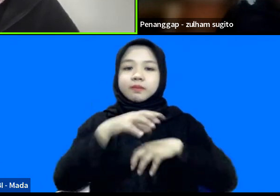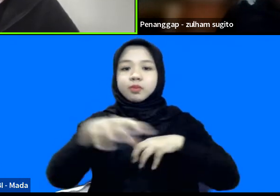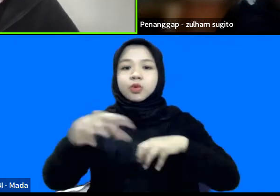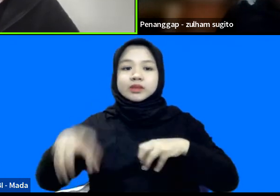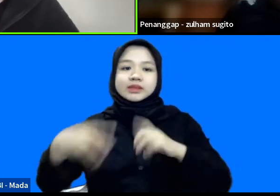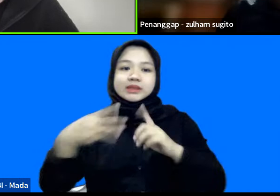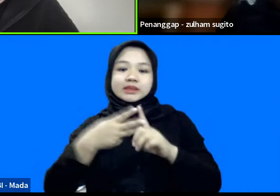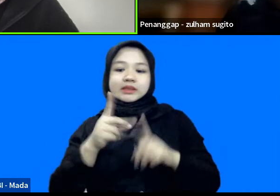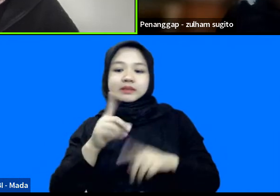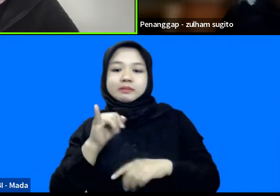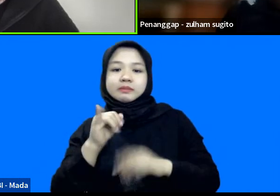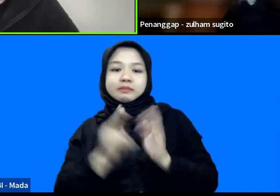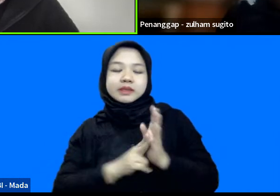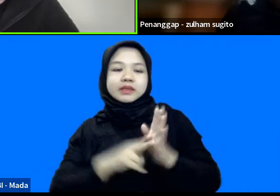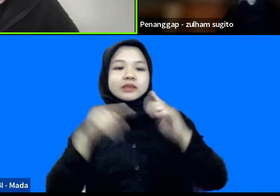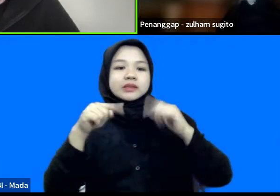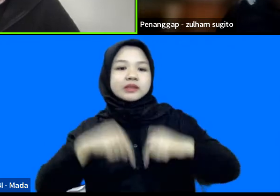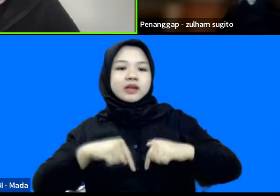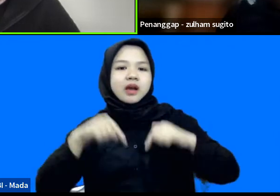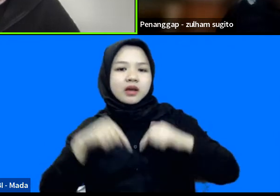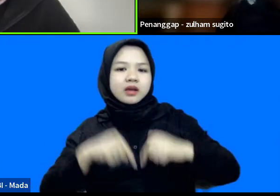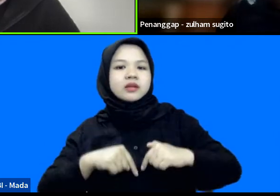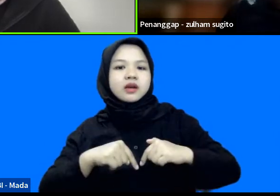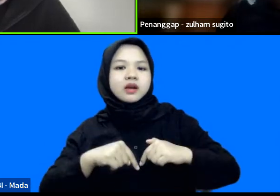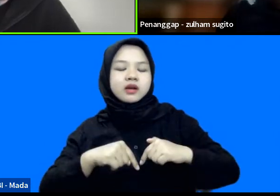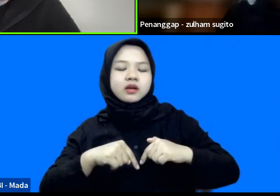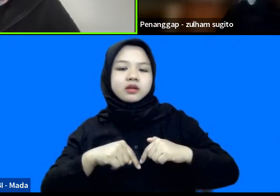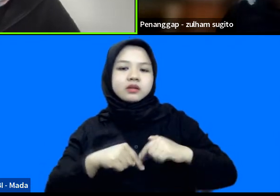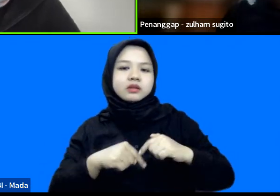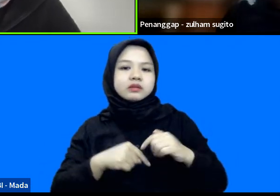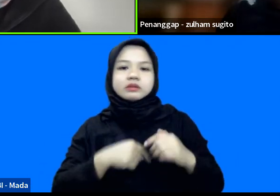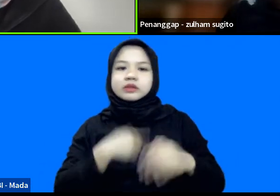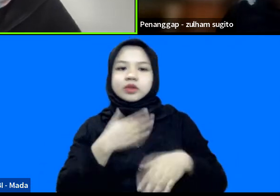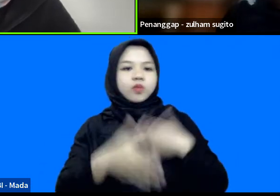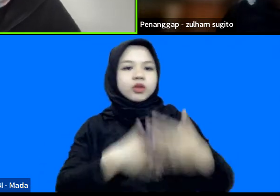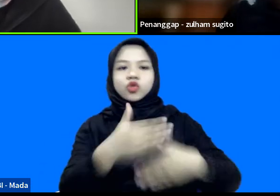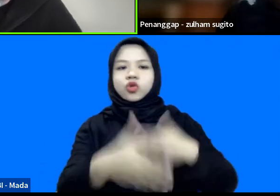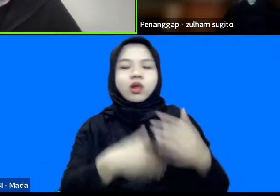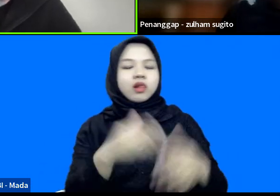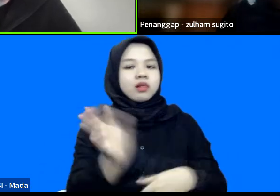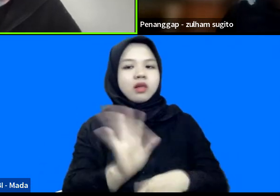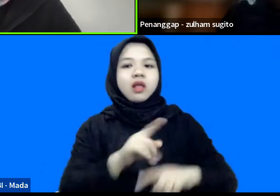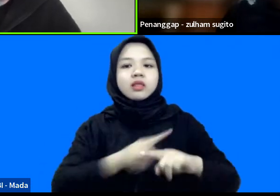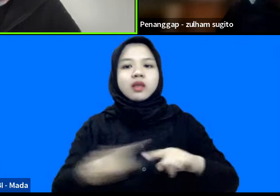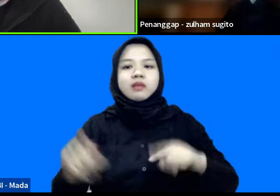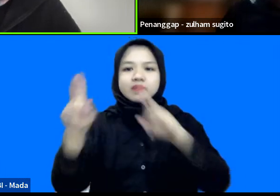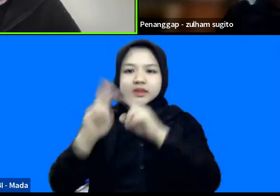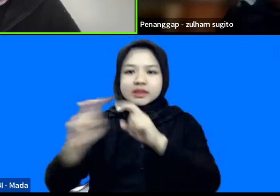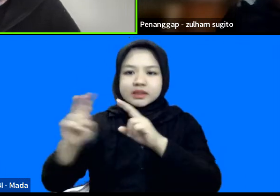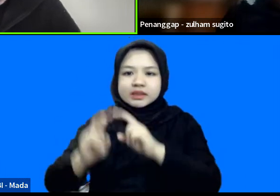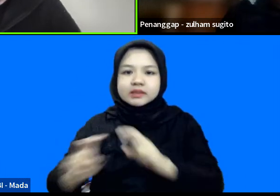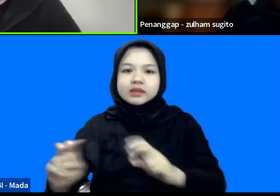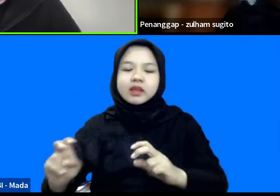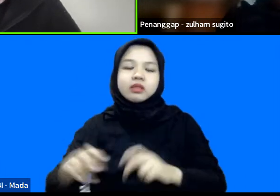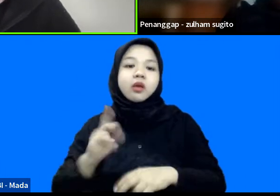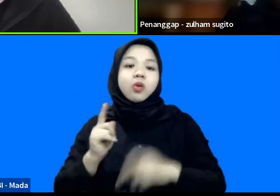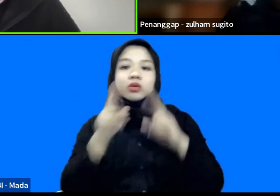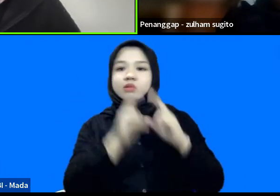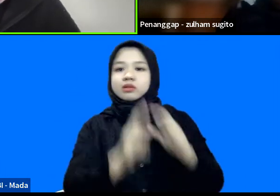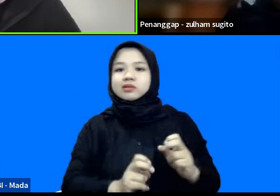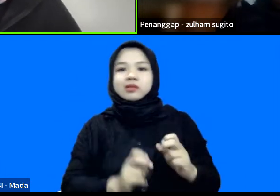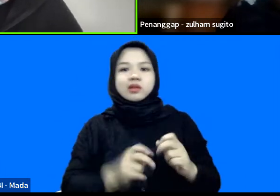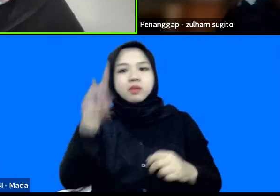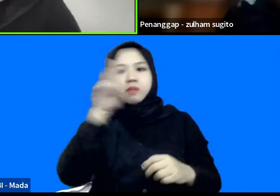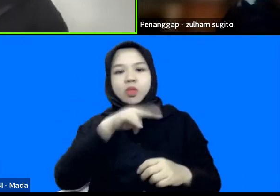saat ini kalau saya tidak salah menanggap adalah tidak di operasional tetapi di riset kalau di riset tidak melakukan